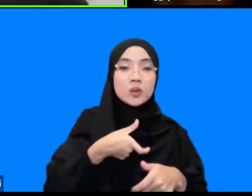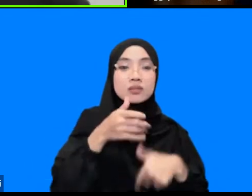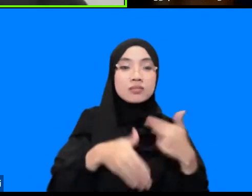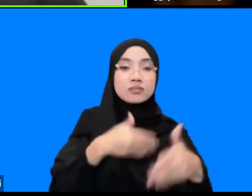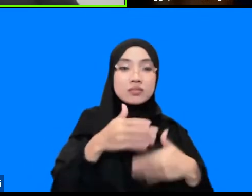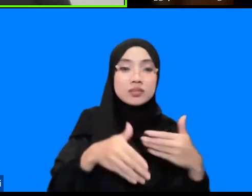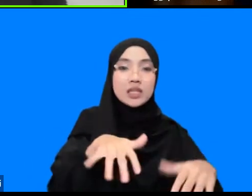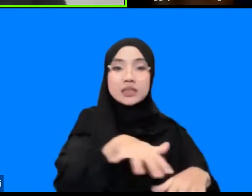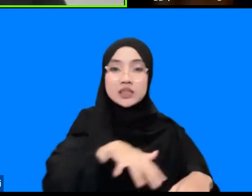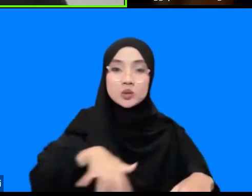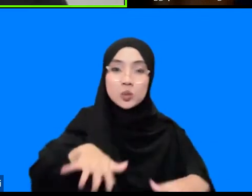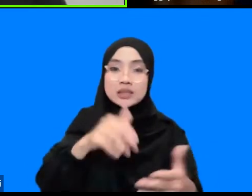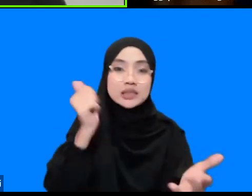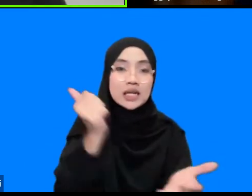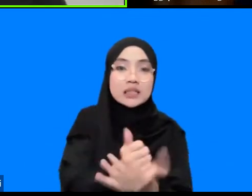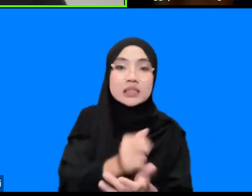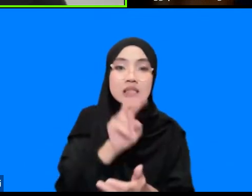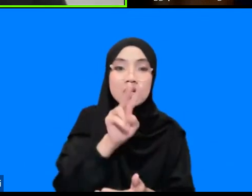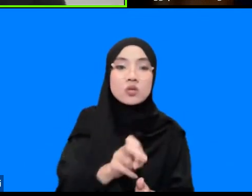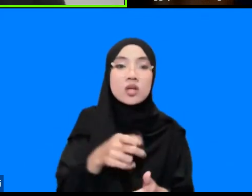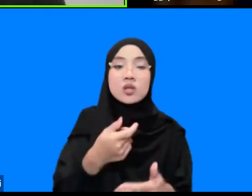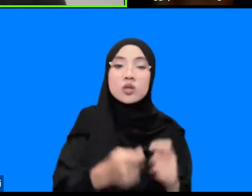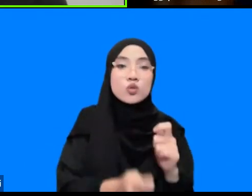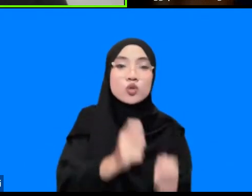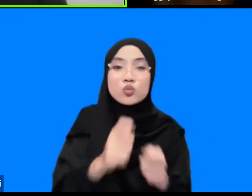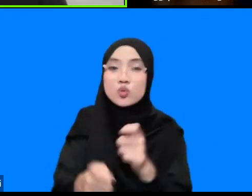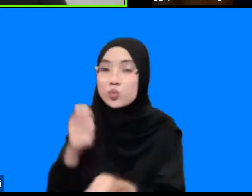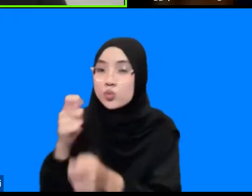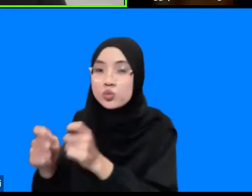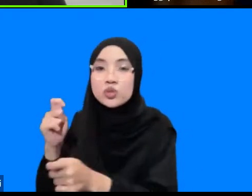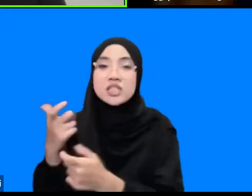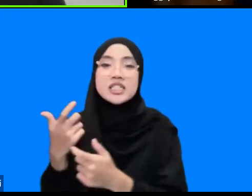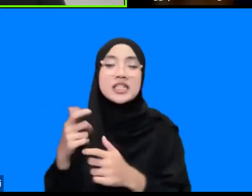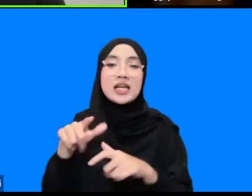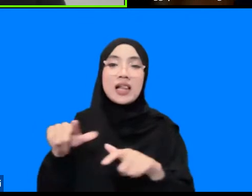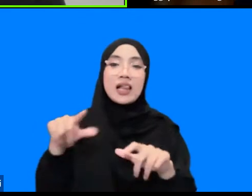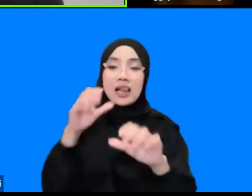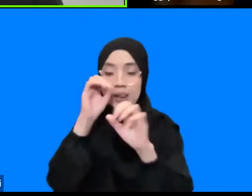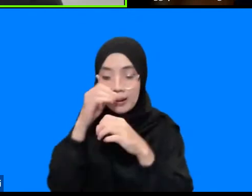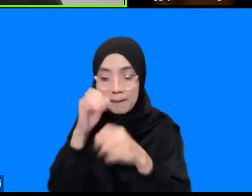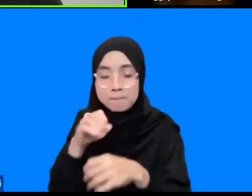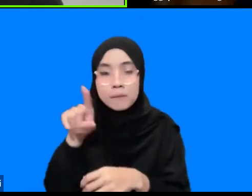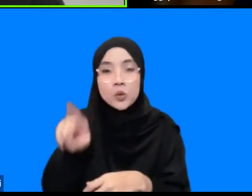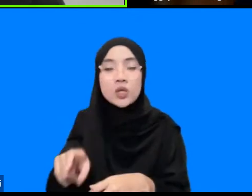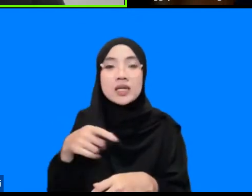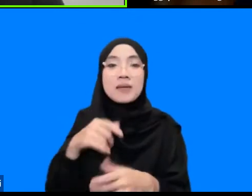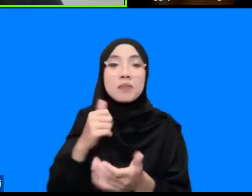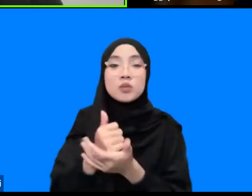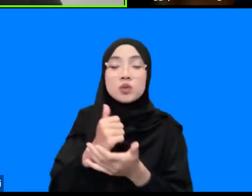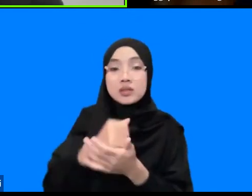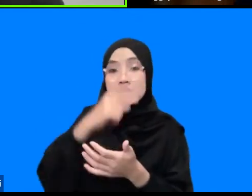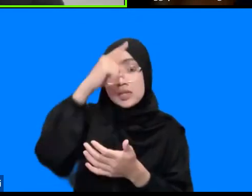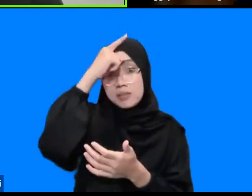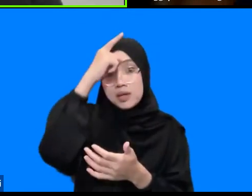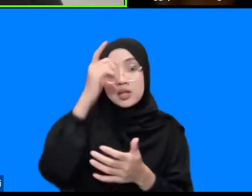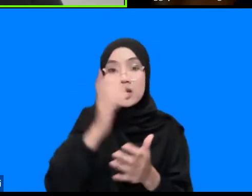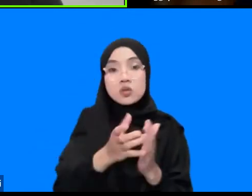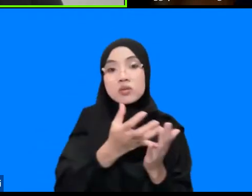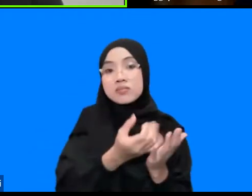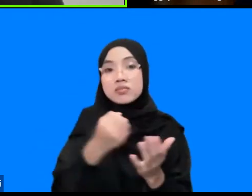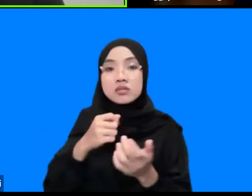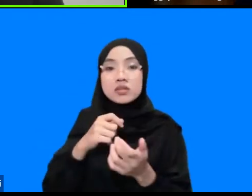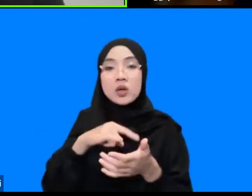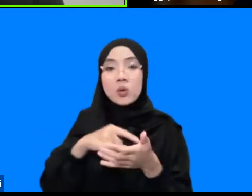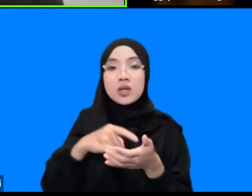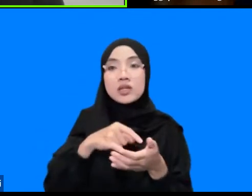situasi nyata misalnya atau diuji di lab dan seterusnya sehingga kita bisa betul-betul sama seperti Jerman ketika meng-handover teknologinya ke